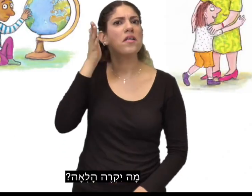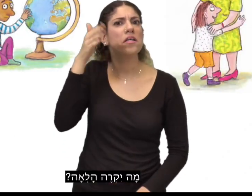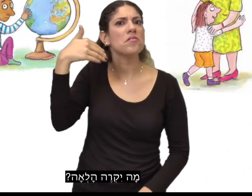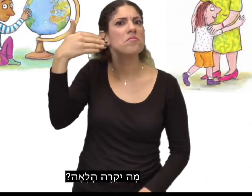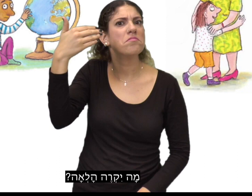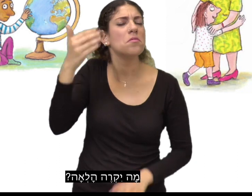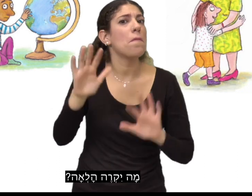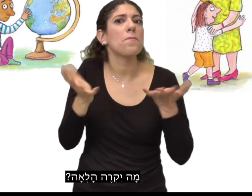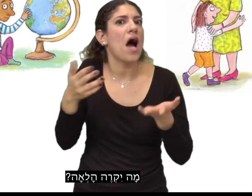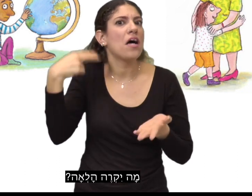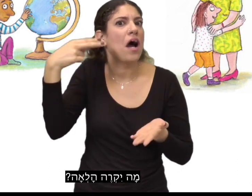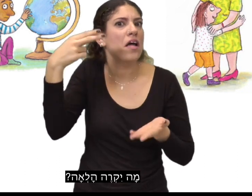מה יקרה הלאה?